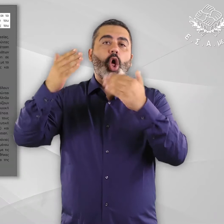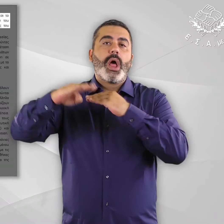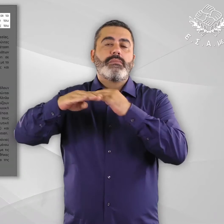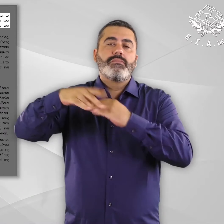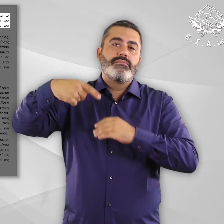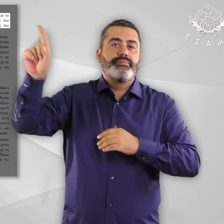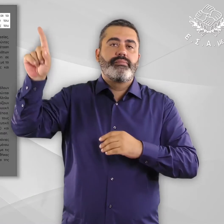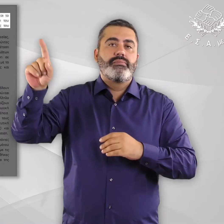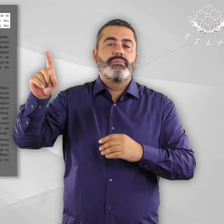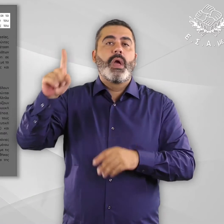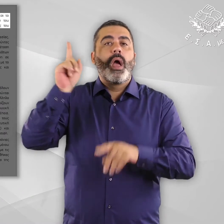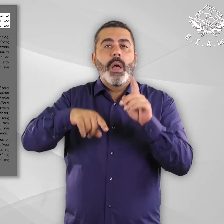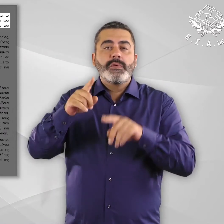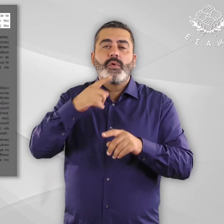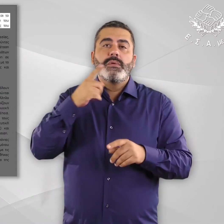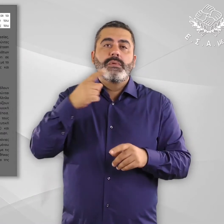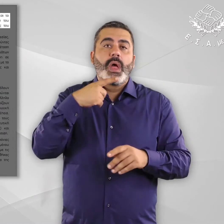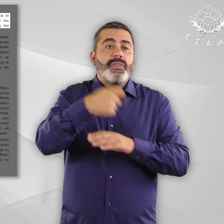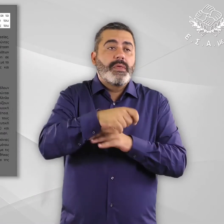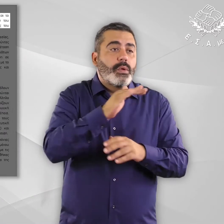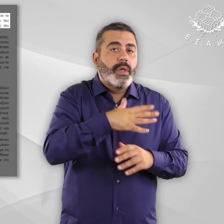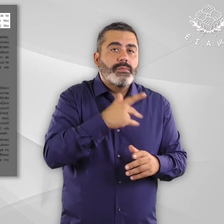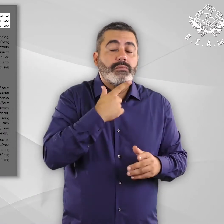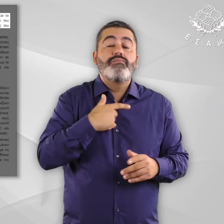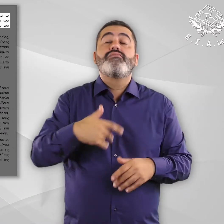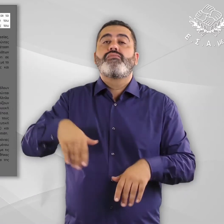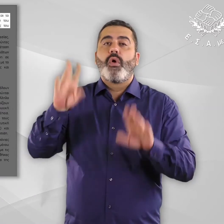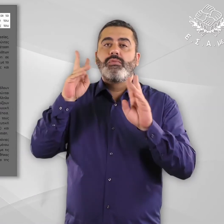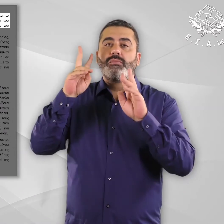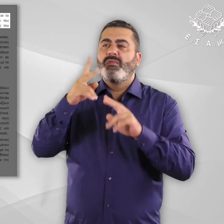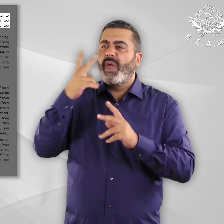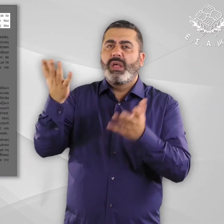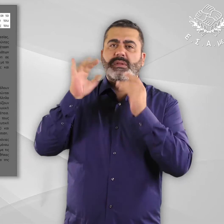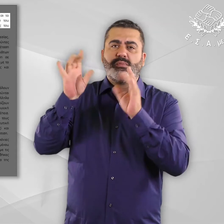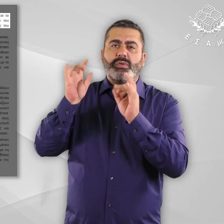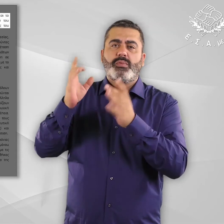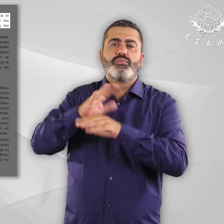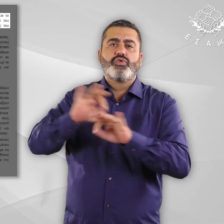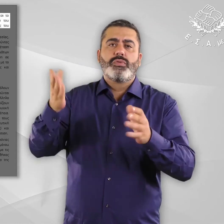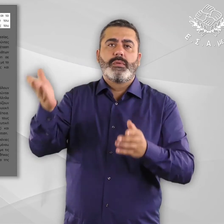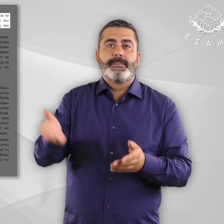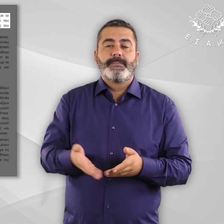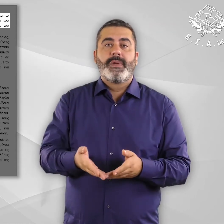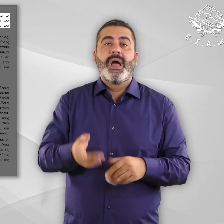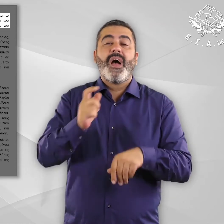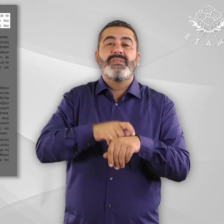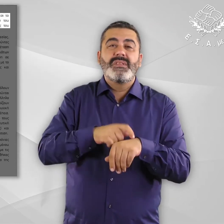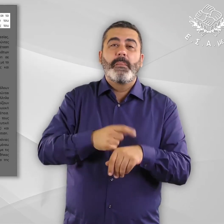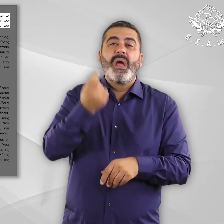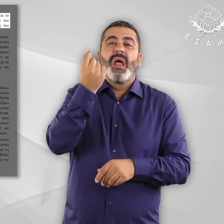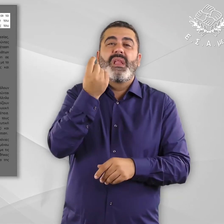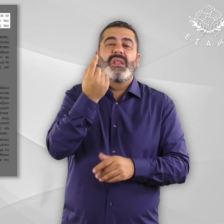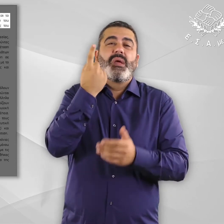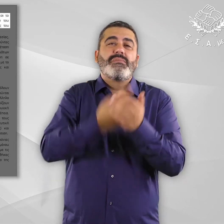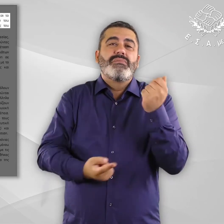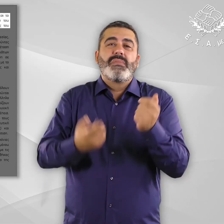και στερούνται ακόμα και το δικαίωμα τους σε νομική συνδρομή κατά την εξέταση του αιτήματος σε δεύτερο βαθμό, λόγω της υποστελέχωσης